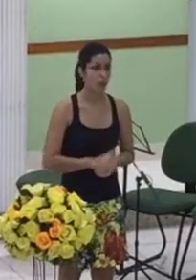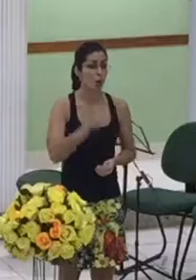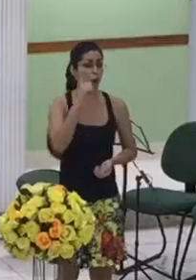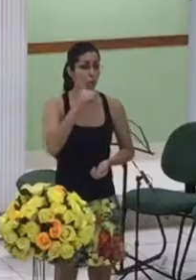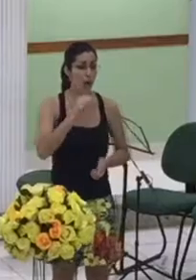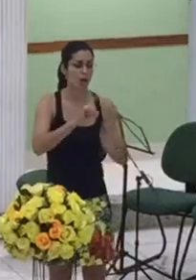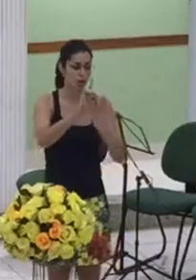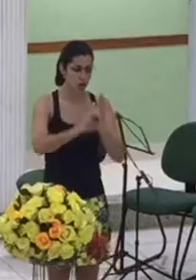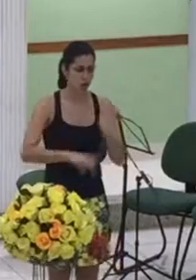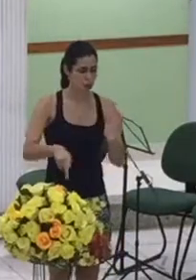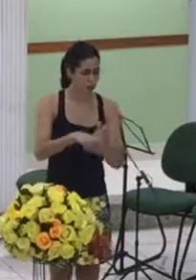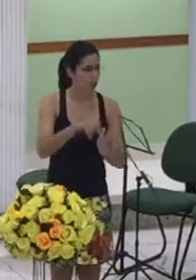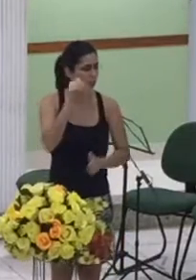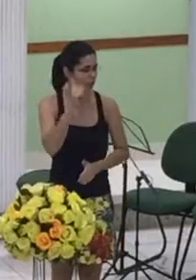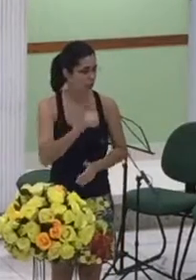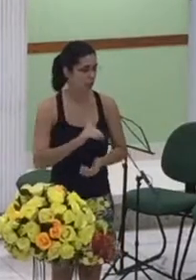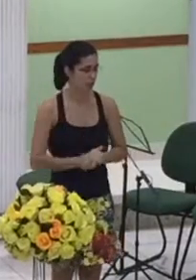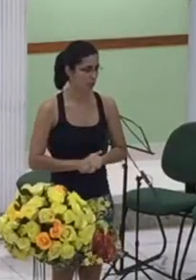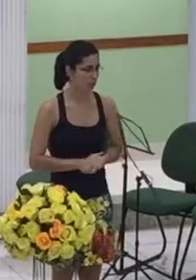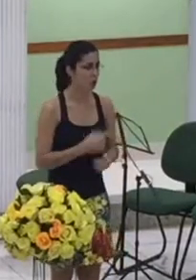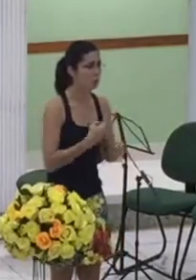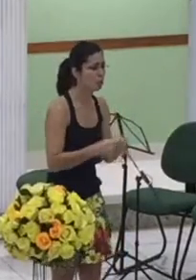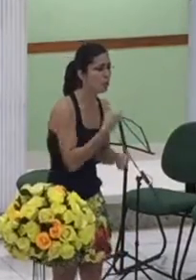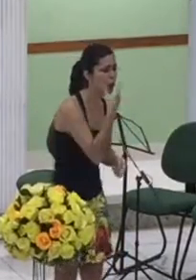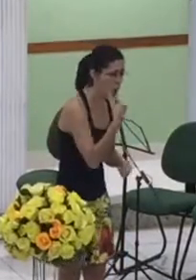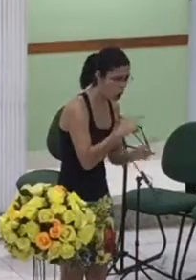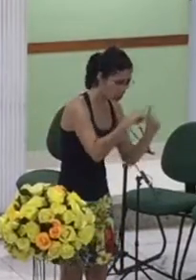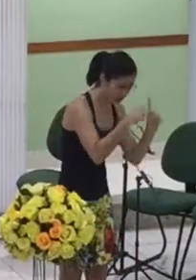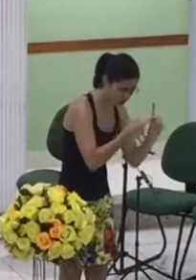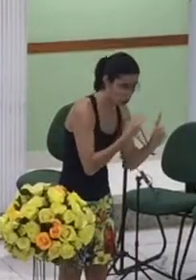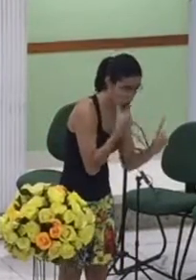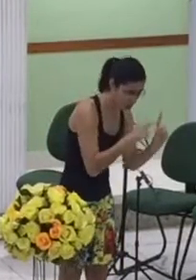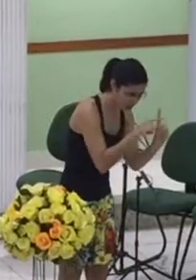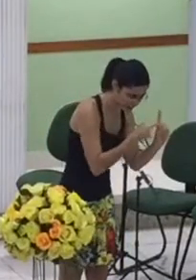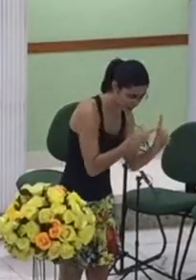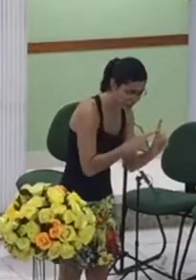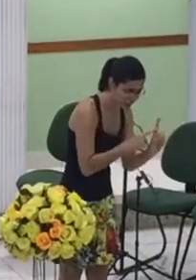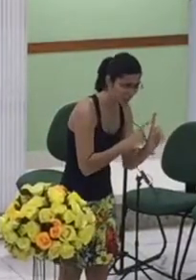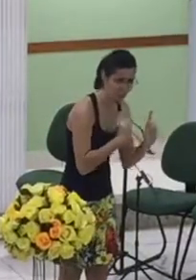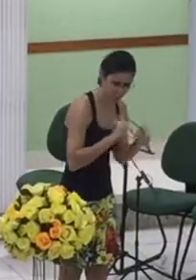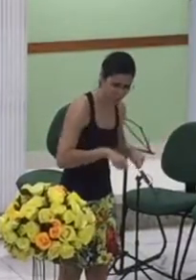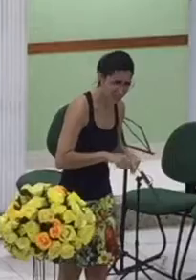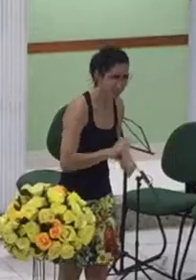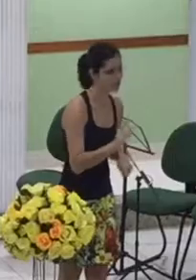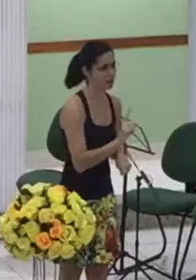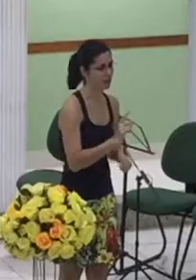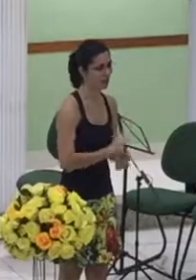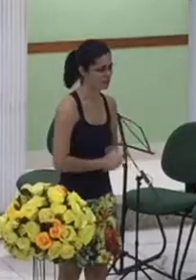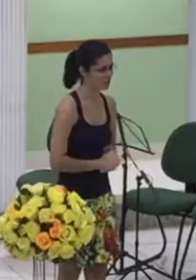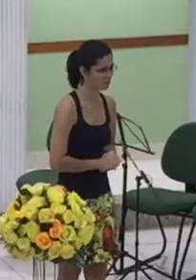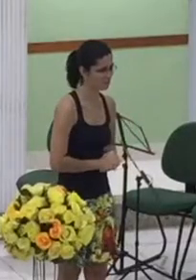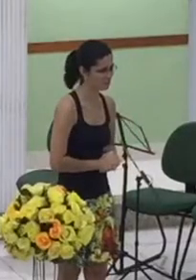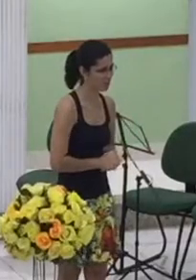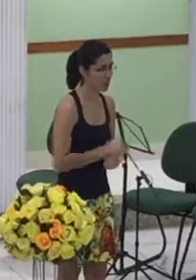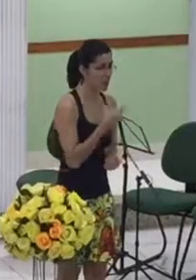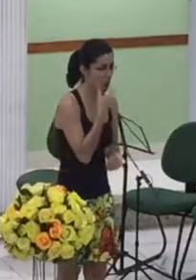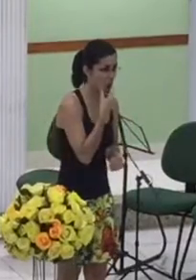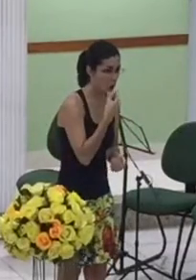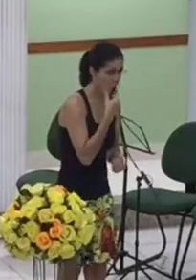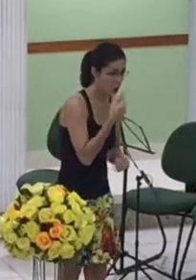porque homem não engravita homem não tem ciclos hormonais homem não é mais ligado ao filho